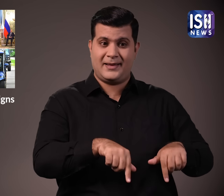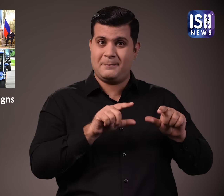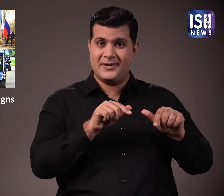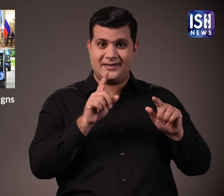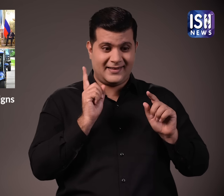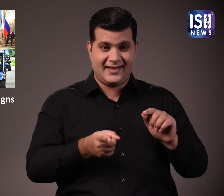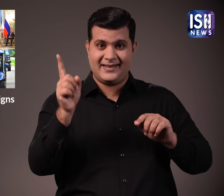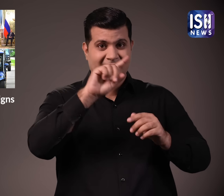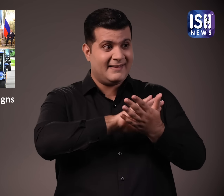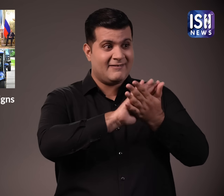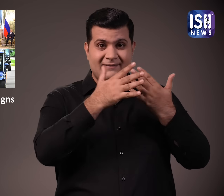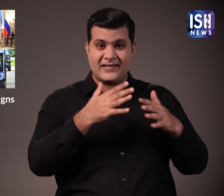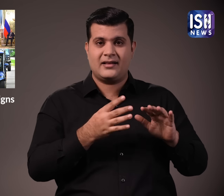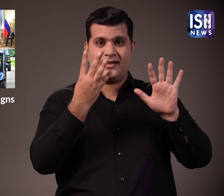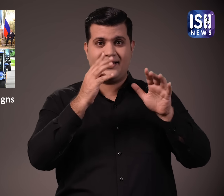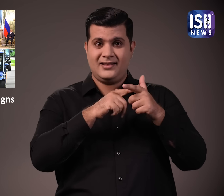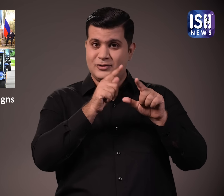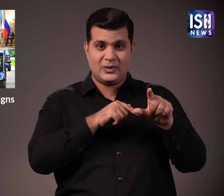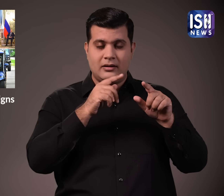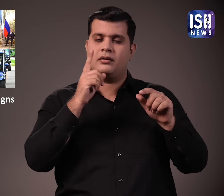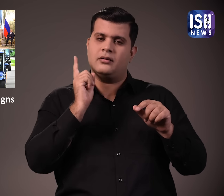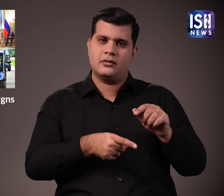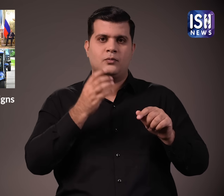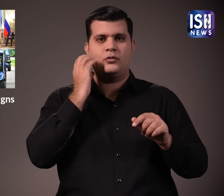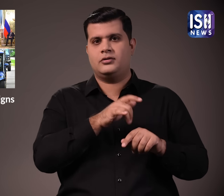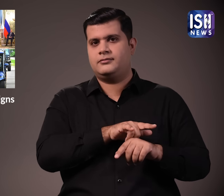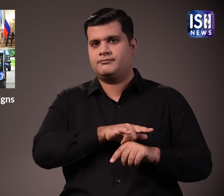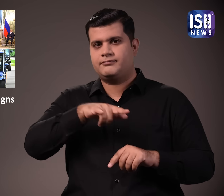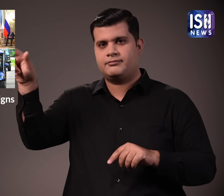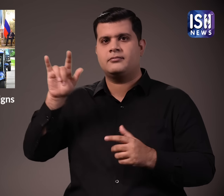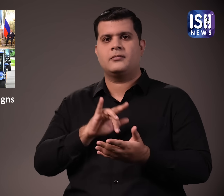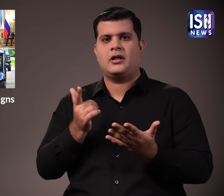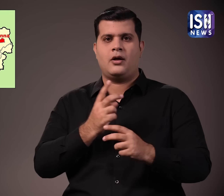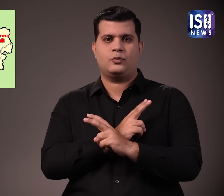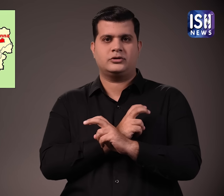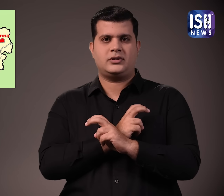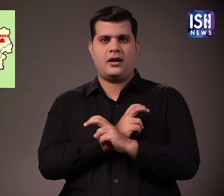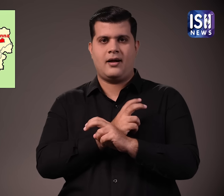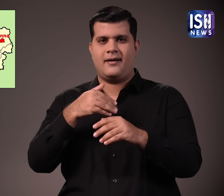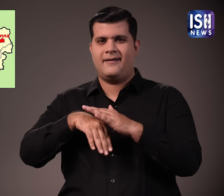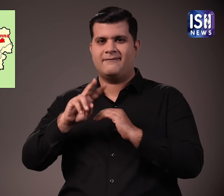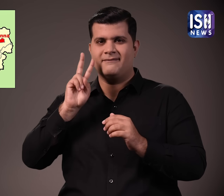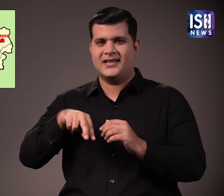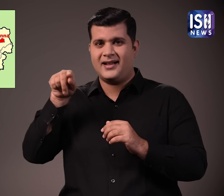9 जुलाई को राश्ट्रपती पूतिन से मुलाकात के बाद पियम मोदी उसी दिन औस्ट्रिया के